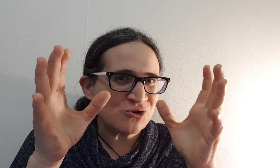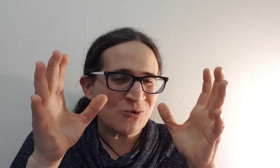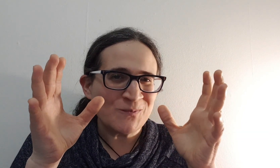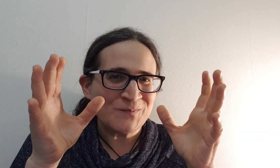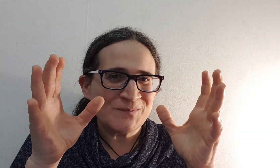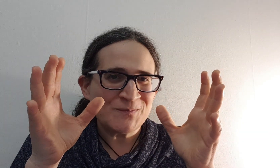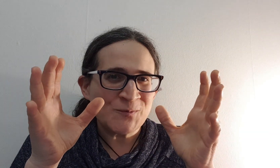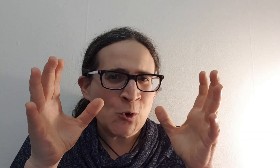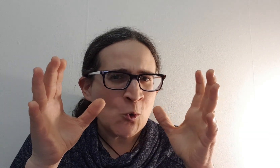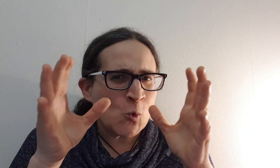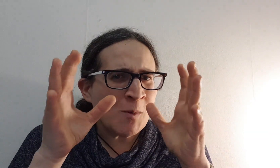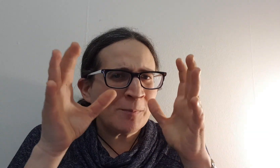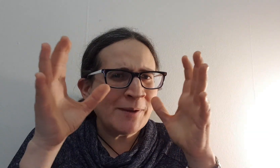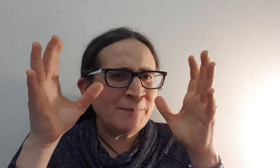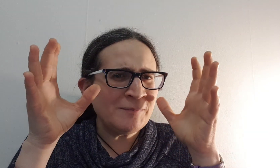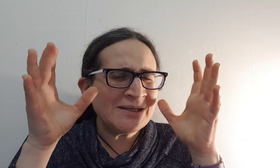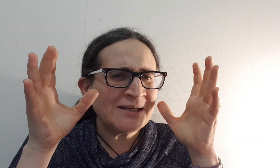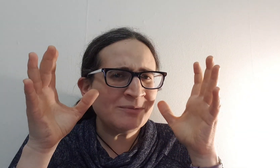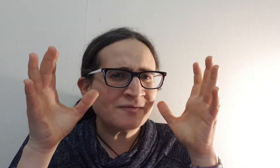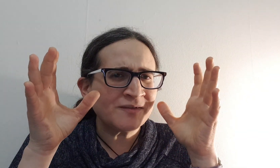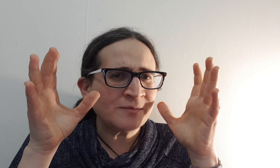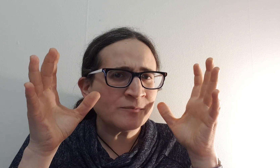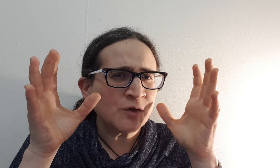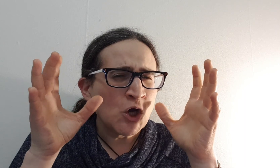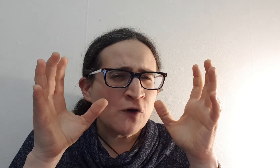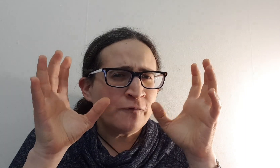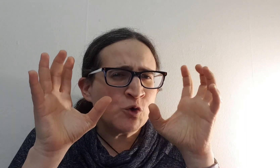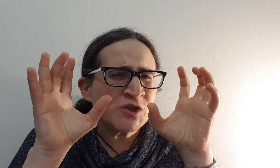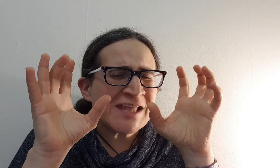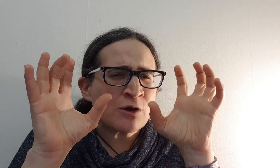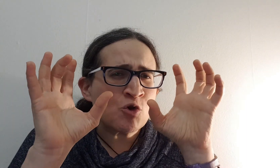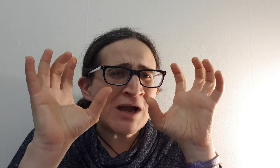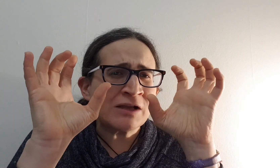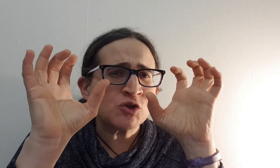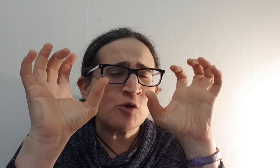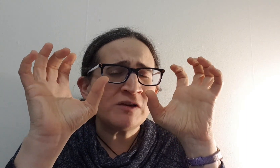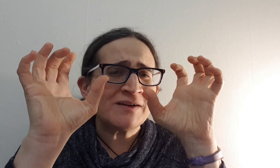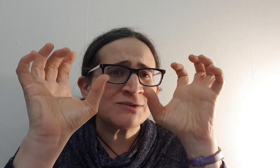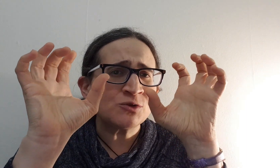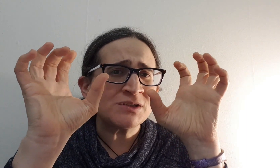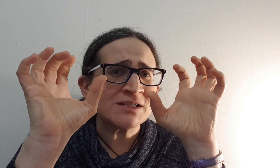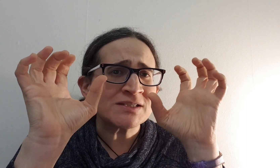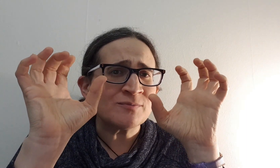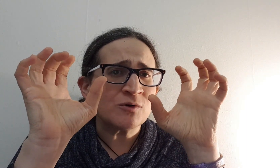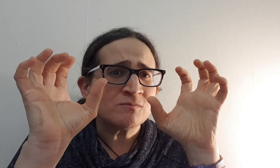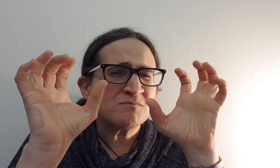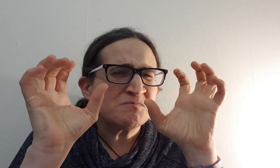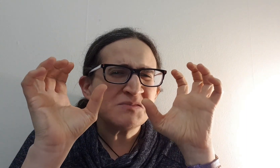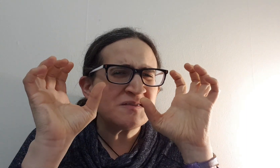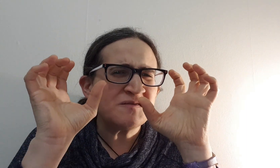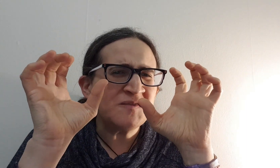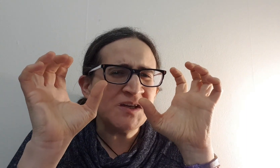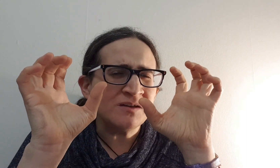לו הוא מרבה במילים יפים והוא יתה כל כך טוב לבטות את עצמו יפה